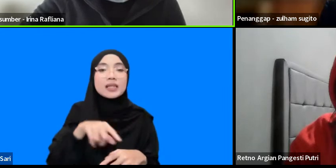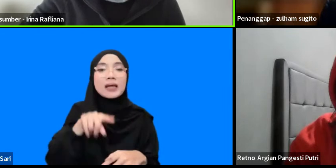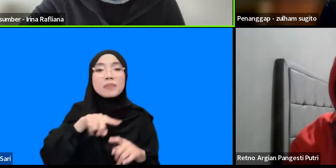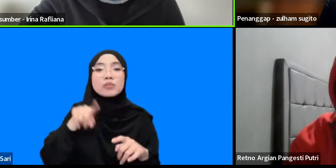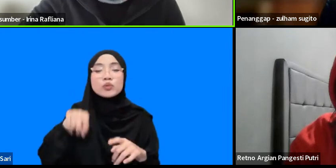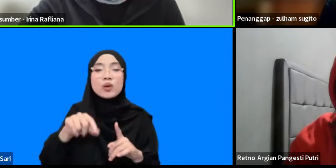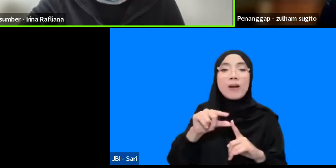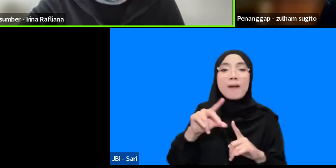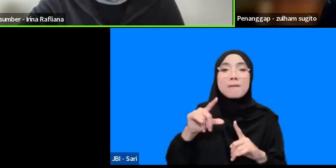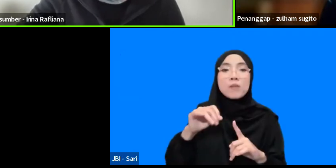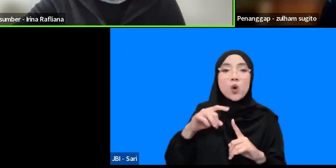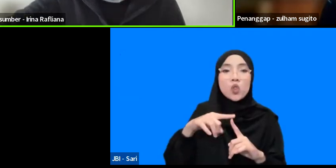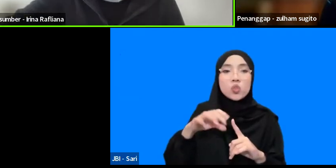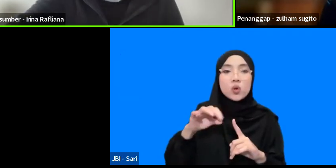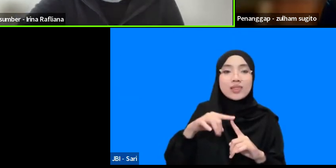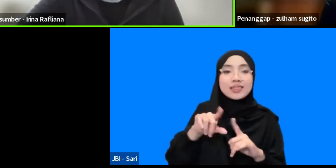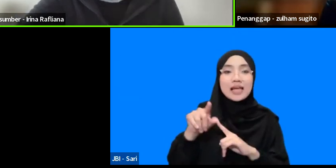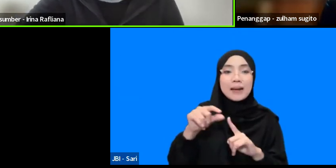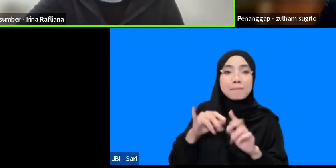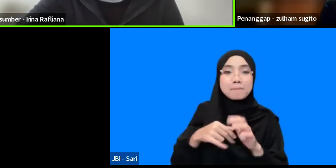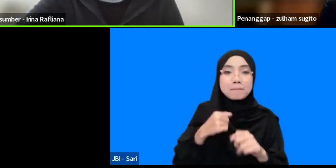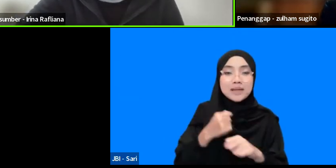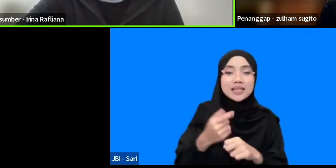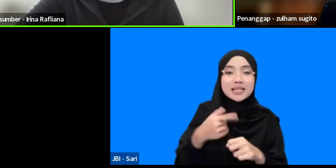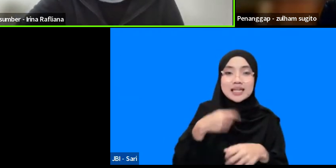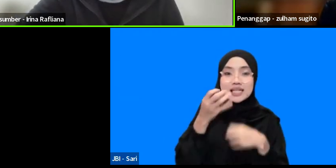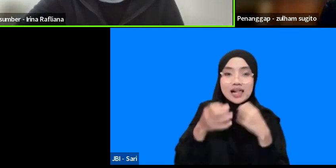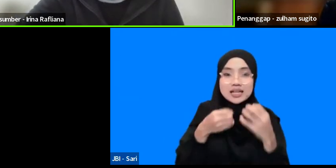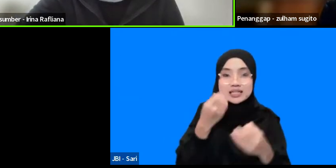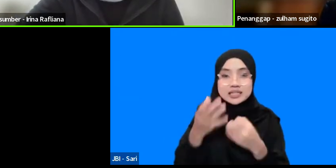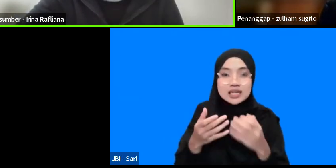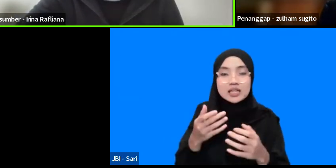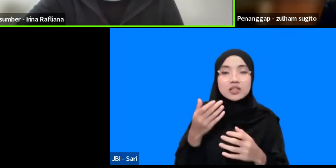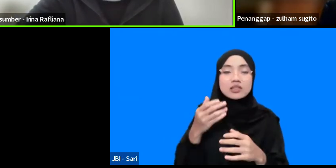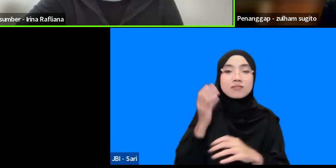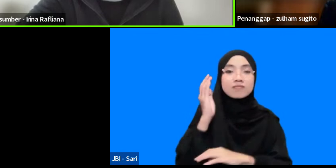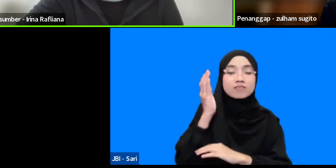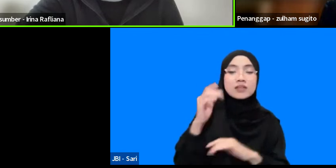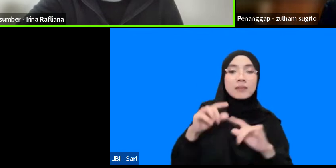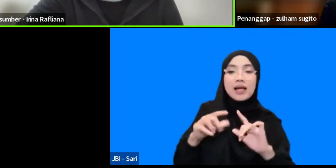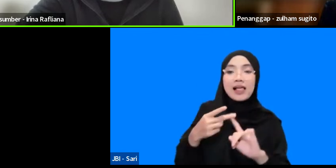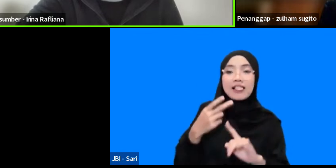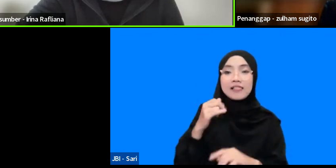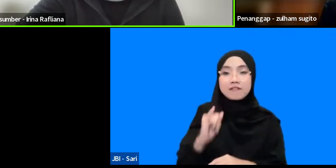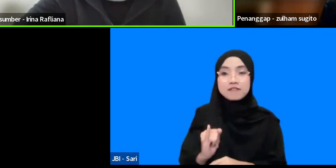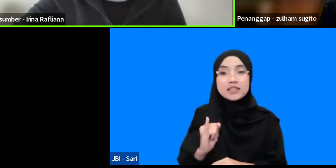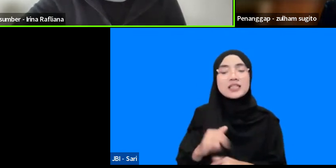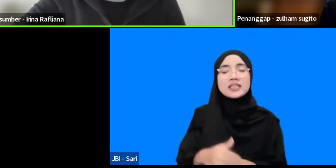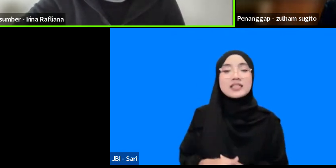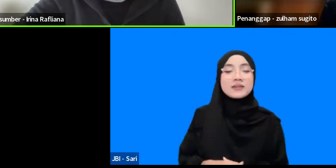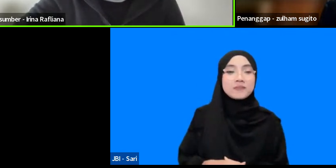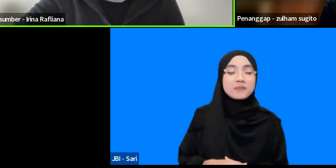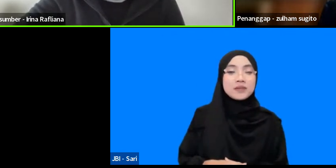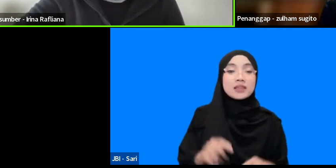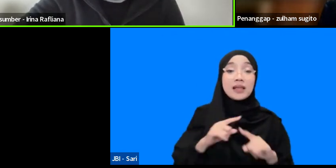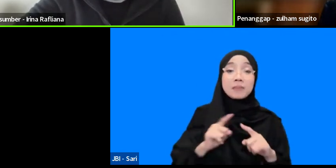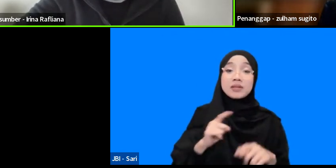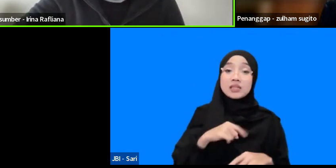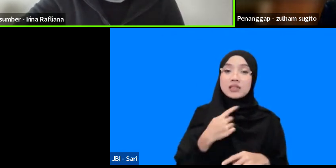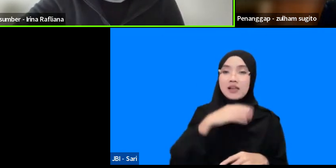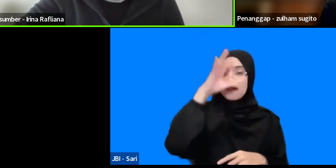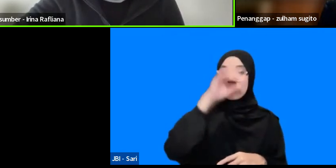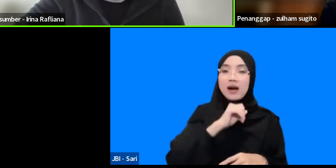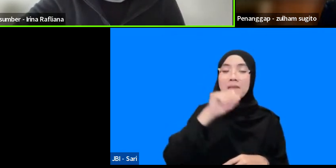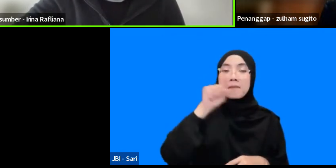terus-menerus dilakukan seperti yang tadi disampaikan oleh Mas Alfie tetapi kita memahami juga